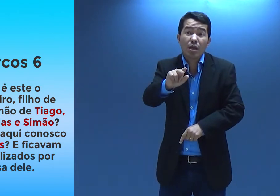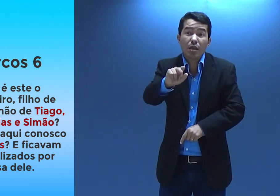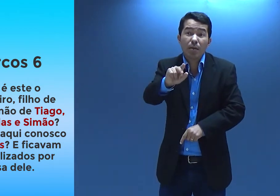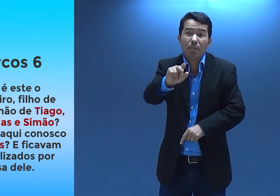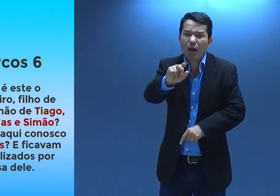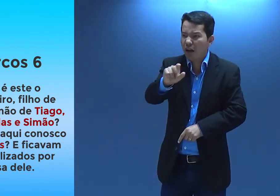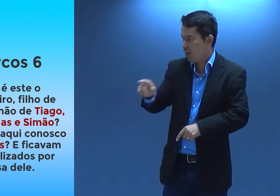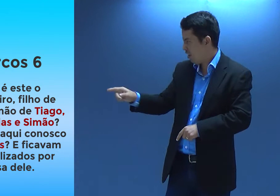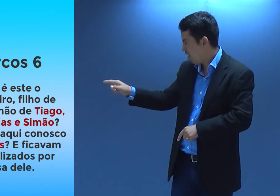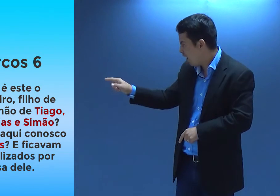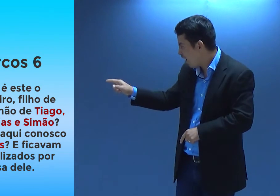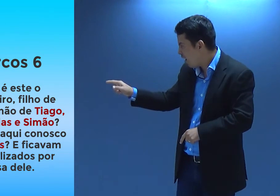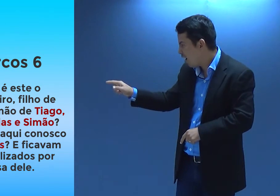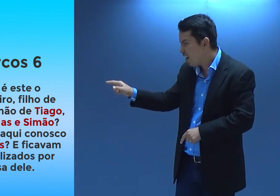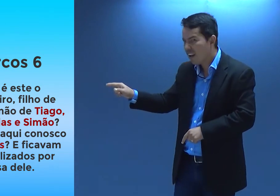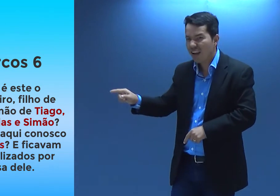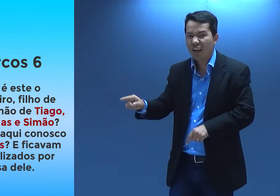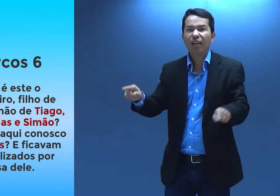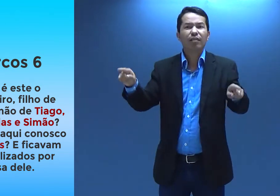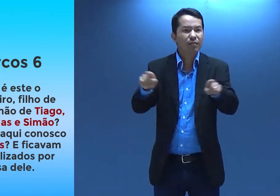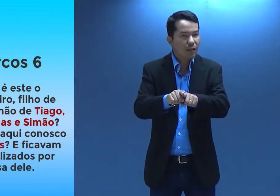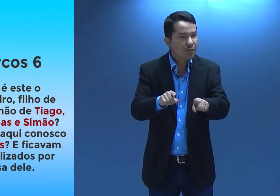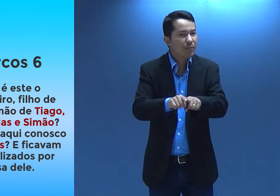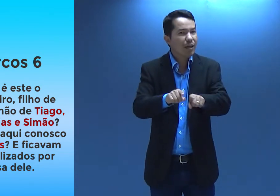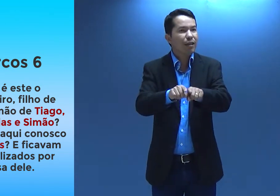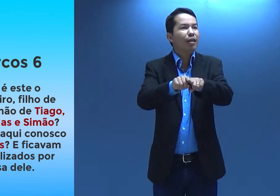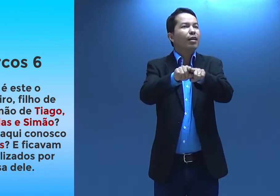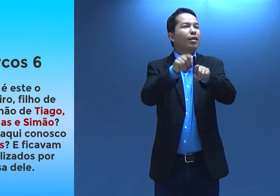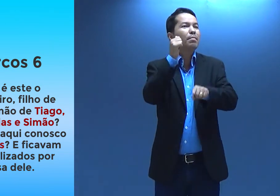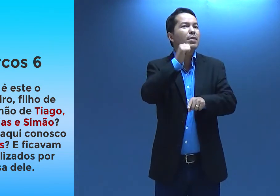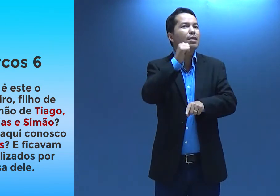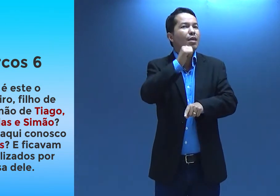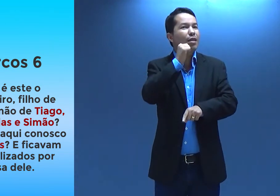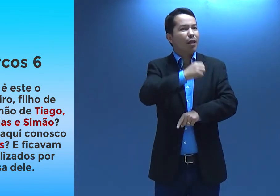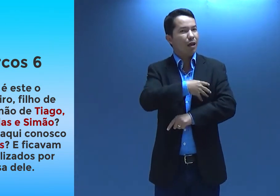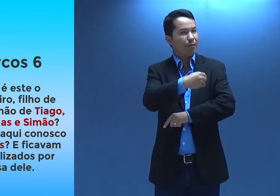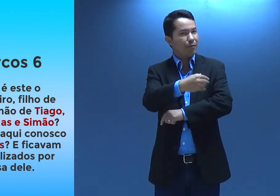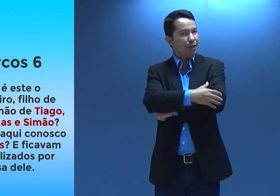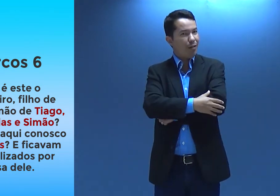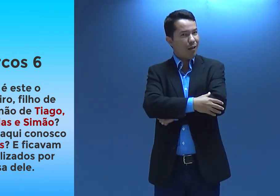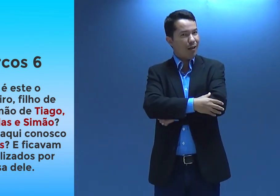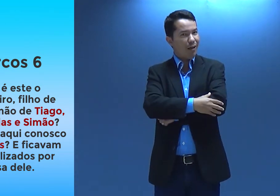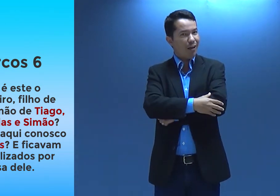as suas irmãs também. Teve meninas também.